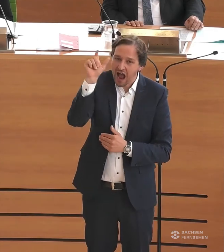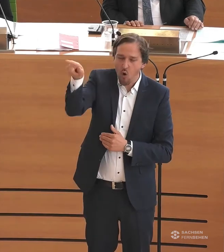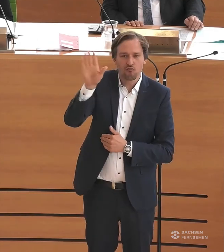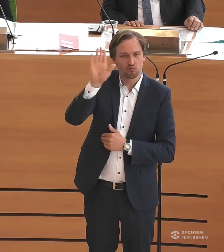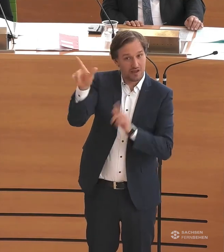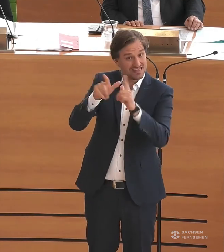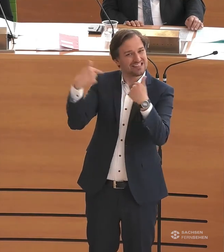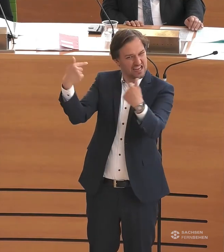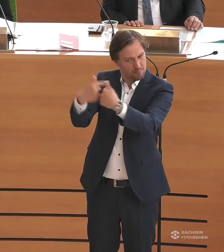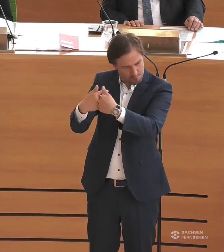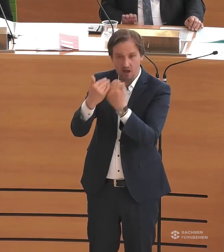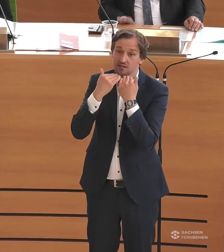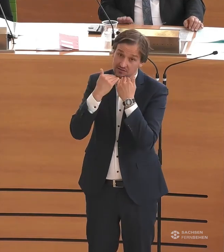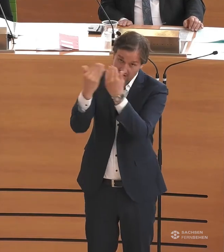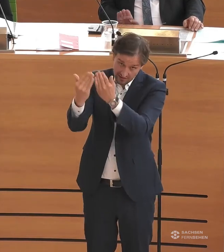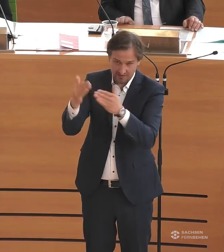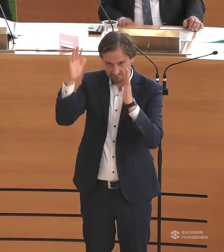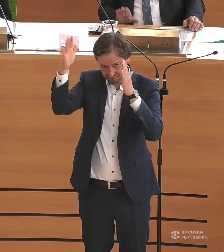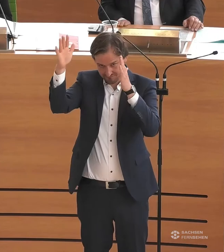Ihrem gesamten Team bedanken.